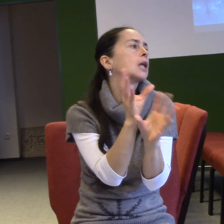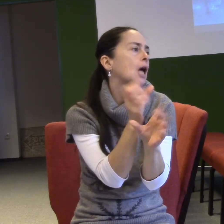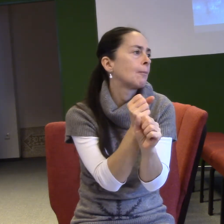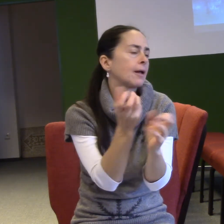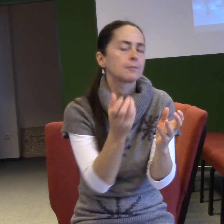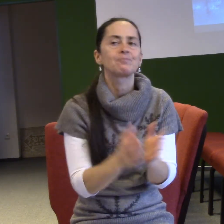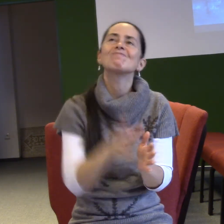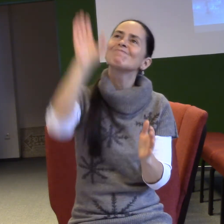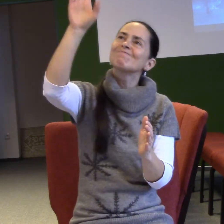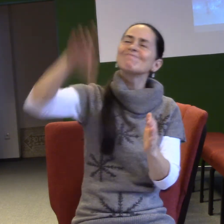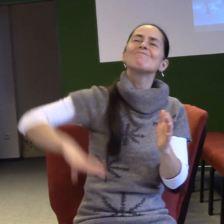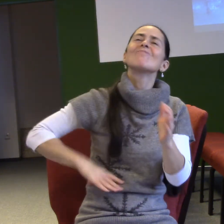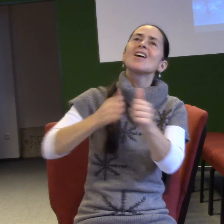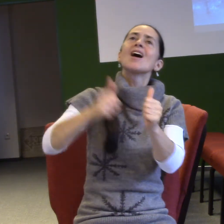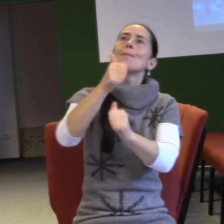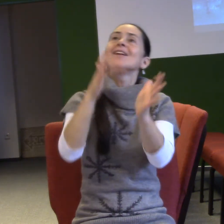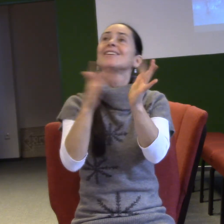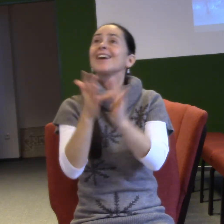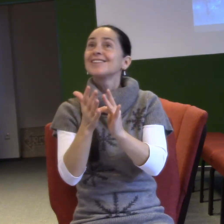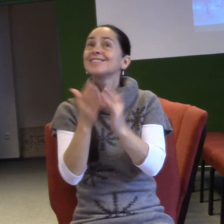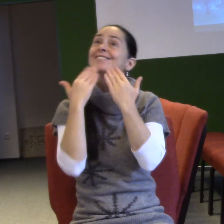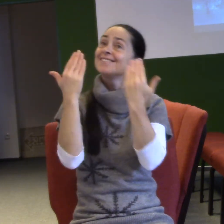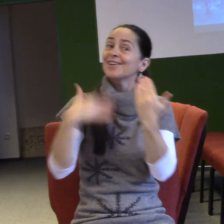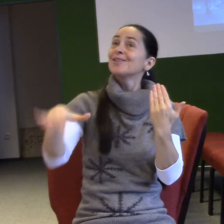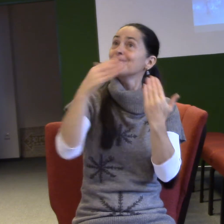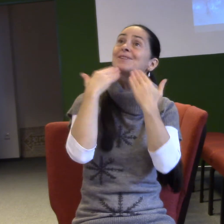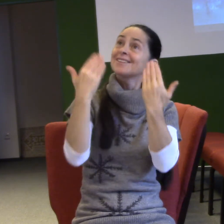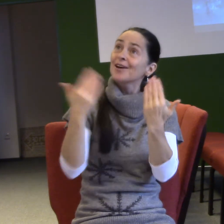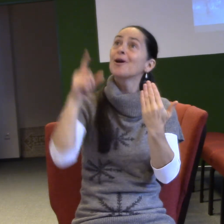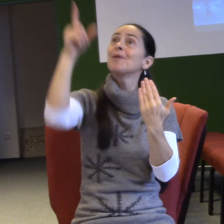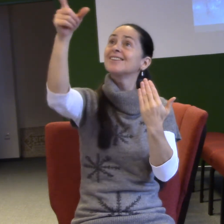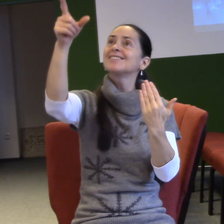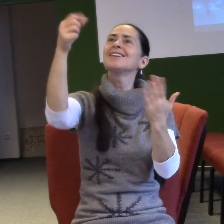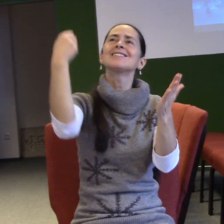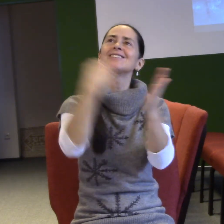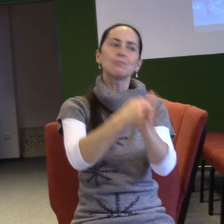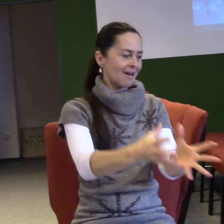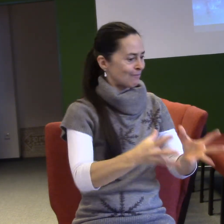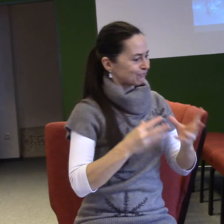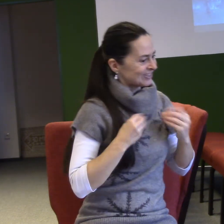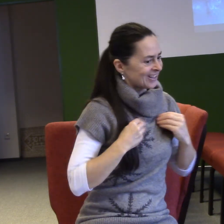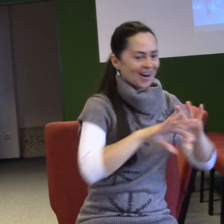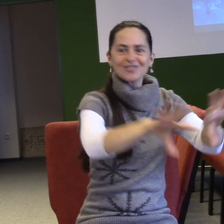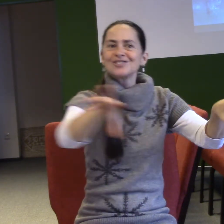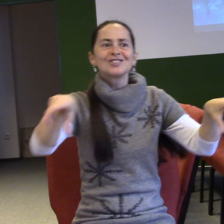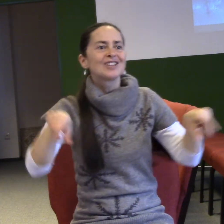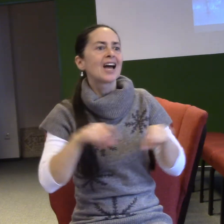Pane Ježíši, my ti děkujeme za to, že jsi nás dokonale přijal a že jsi nás připravil, aby jsme mohli být dobrými božími dětmi.